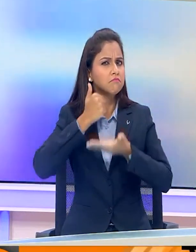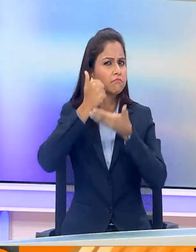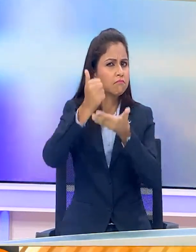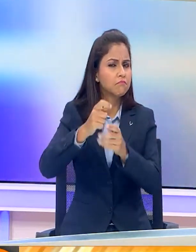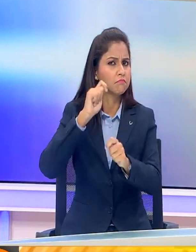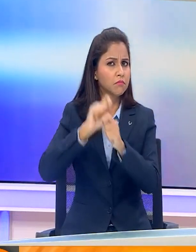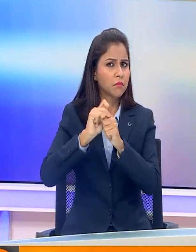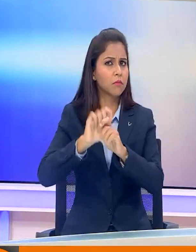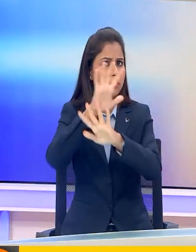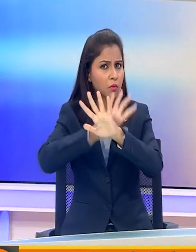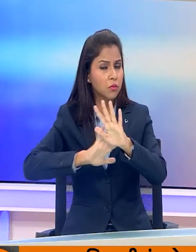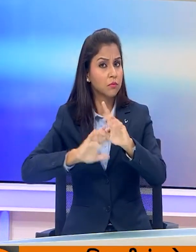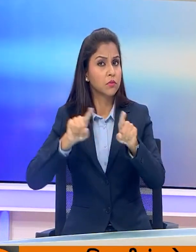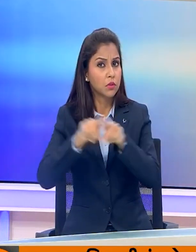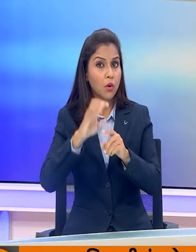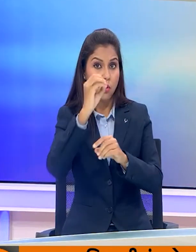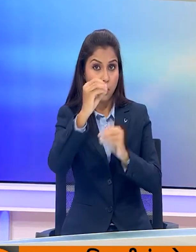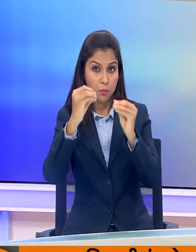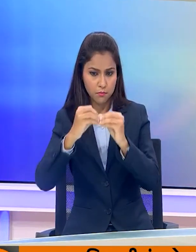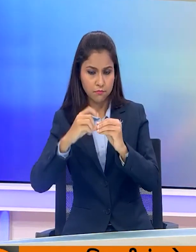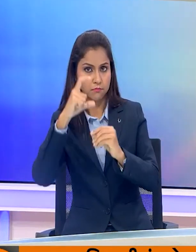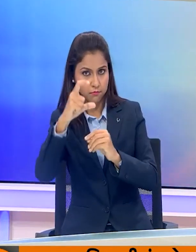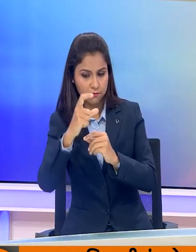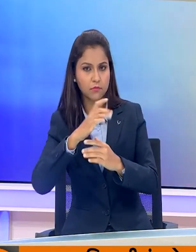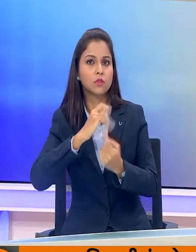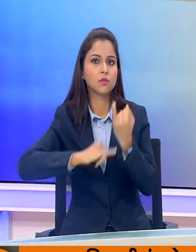योजनाओं के केंद्र में OBC समाज ही है